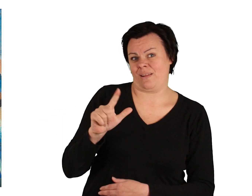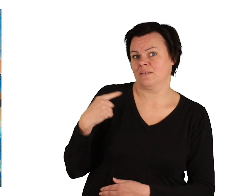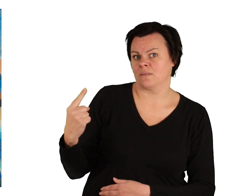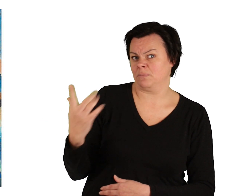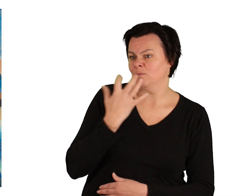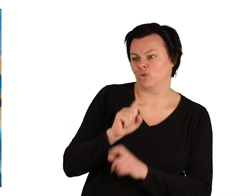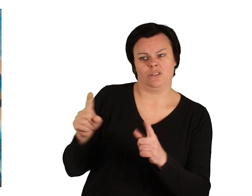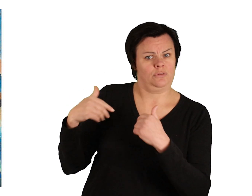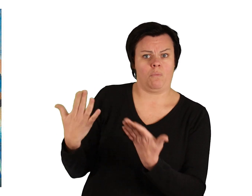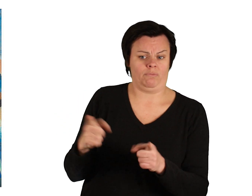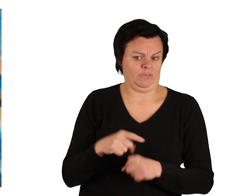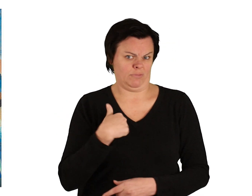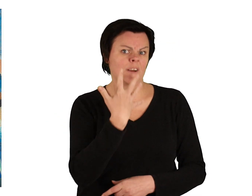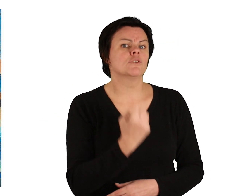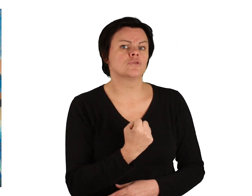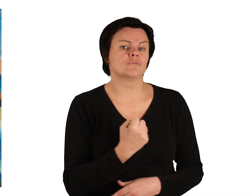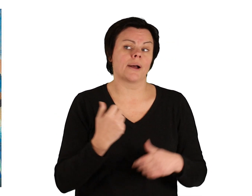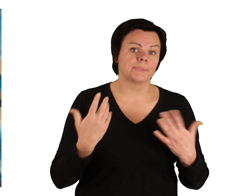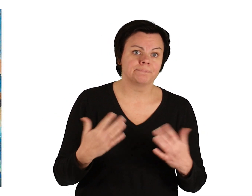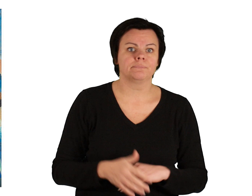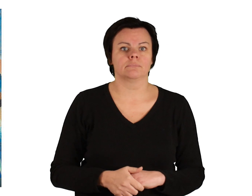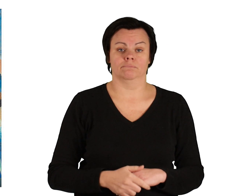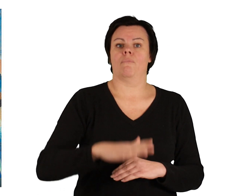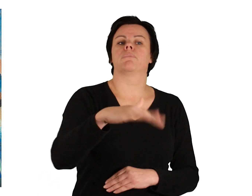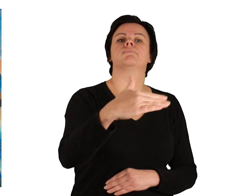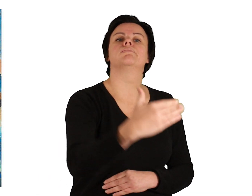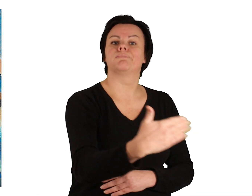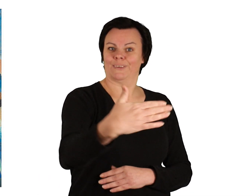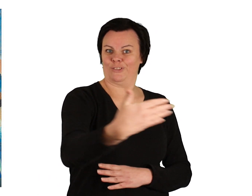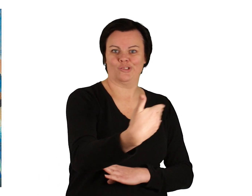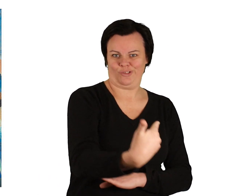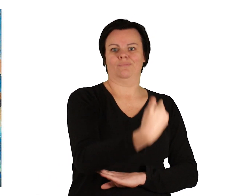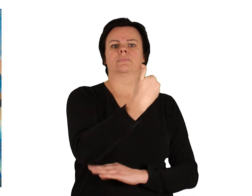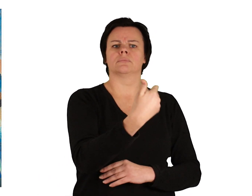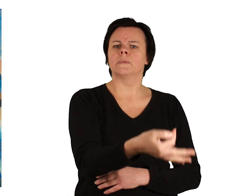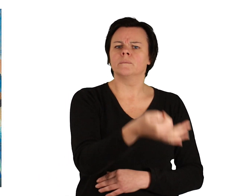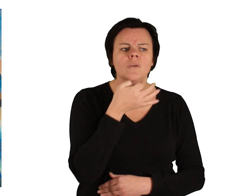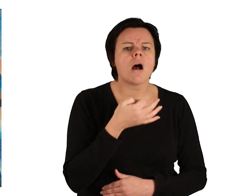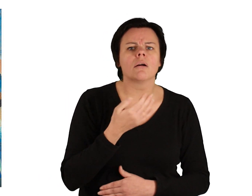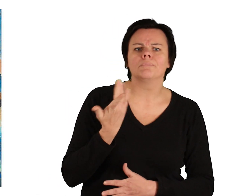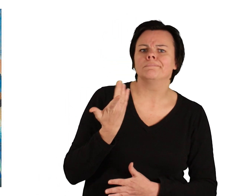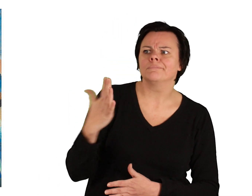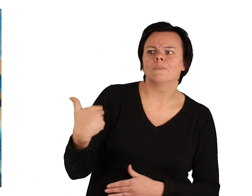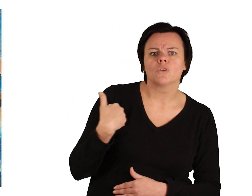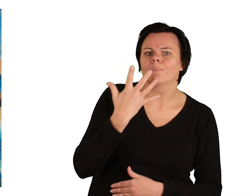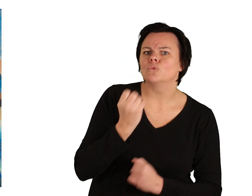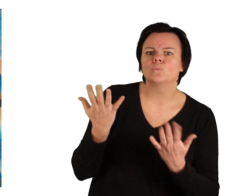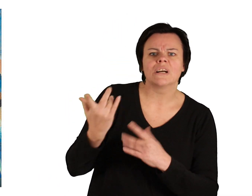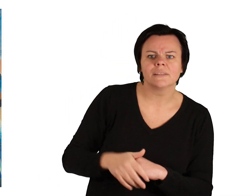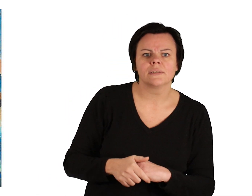.« Da kam der Butt und fragte nach